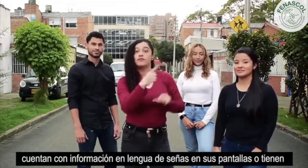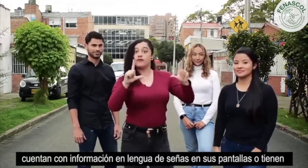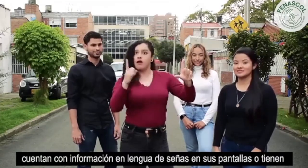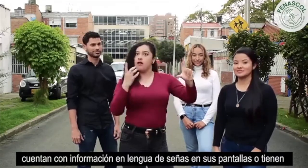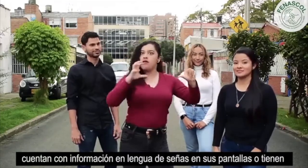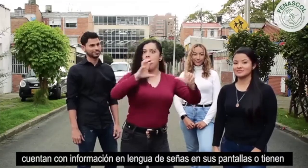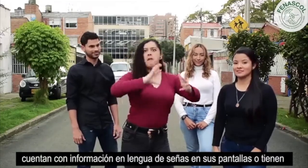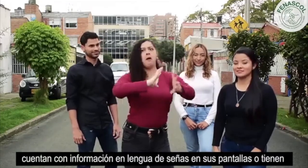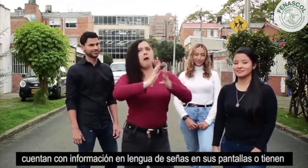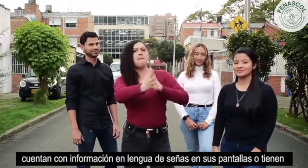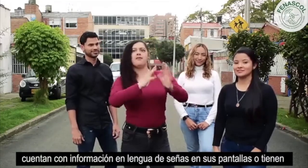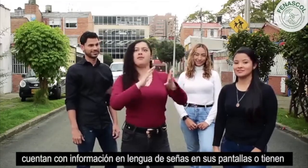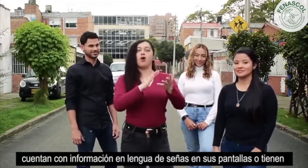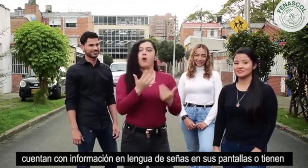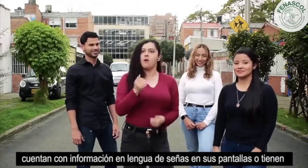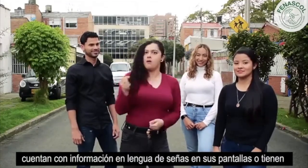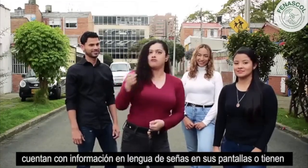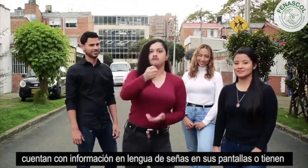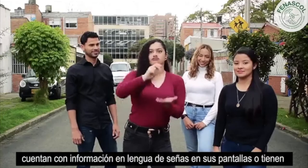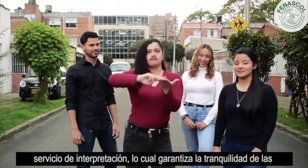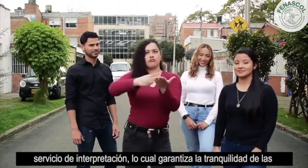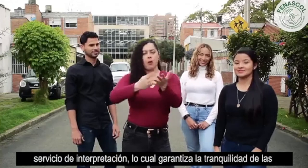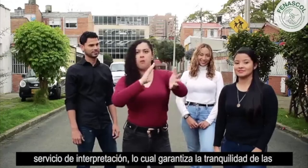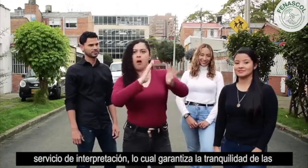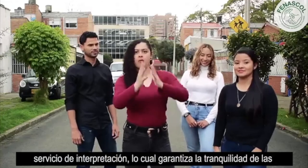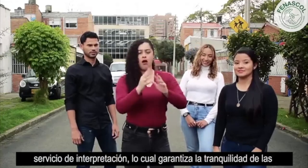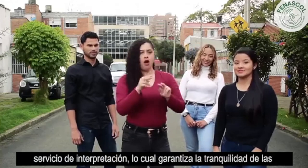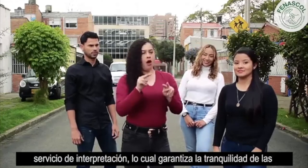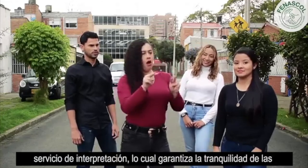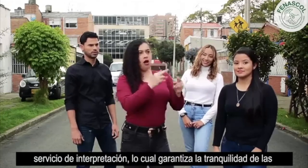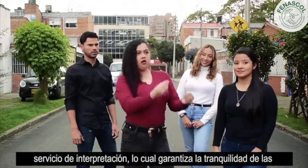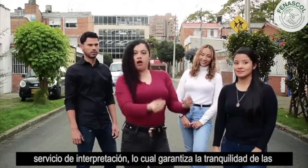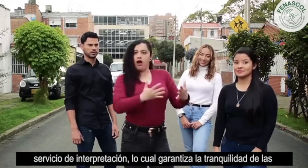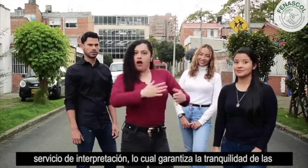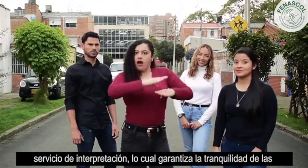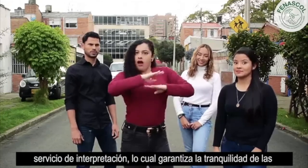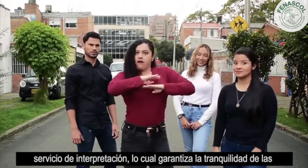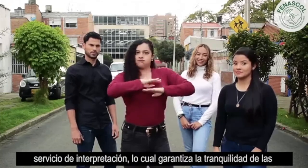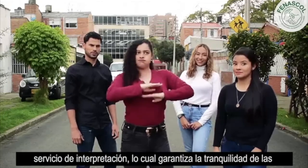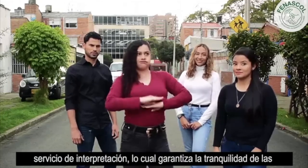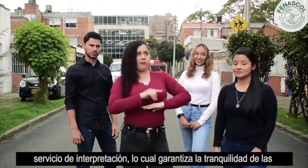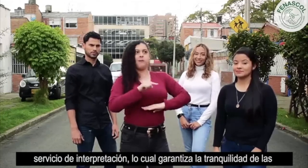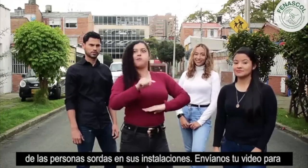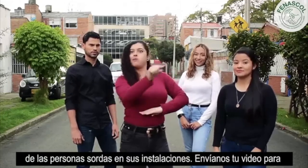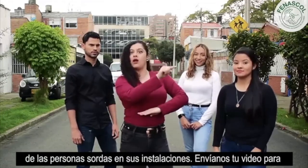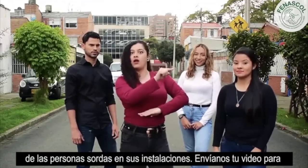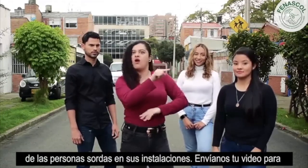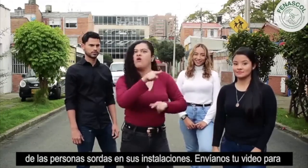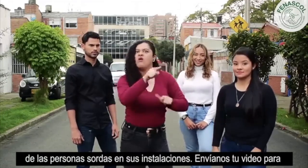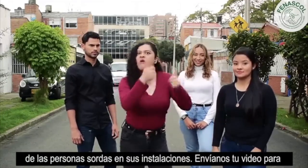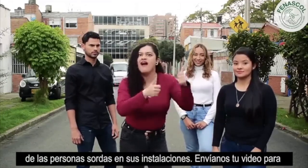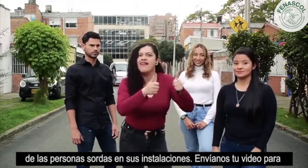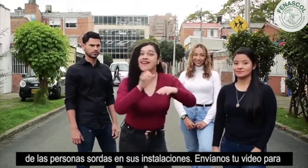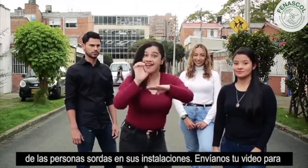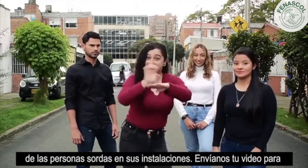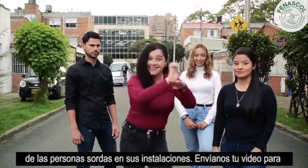en lengua de señas en sus pantallas o tienen servicio de interpretación, lo cual garantiza la tranquilidad de las personas sordas en sus instalaciones.